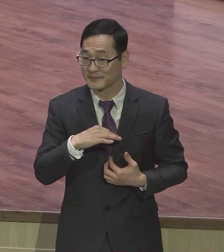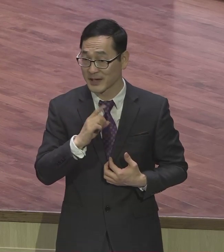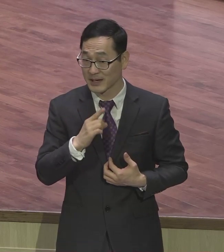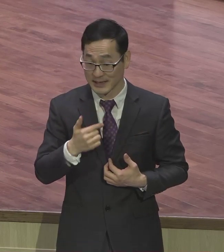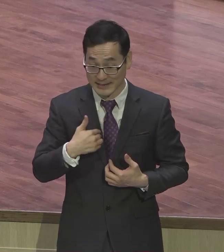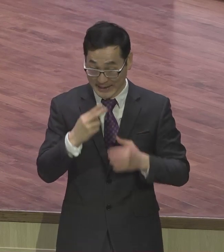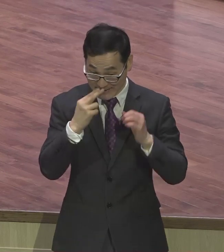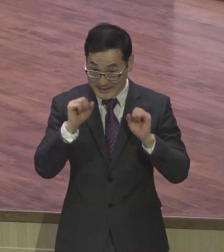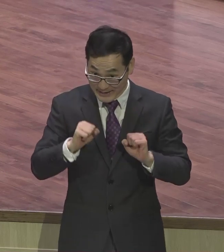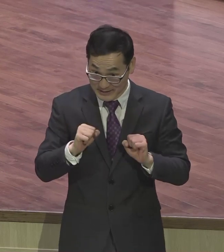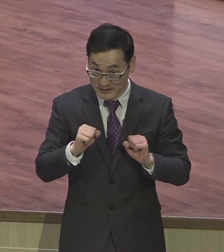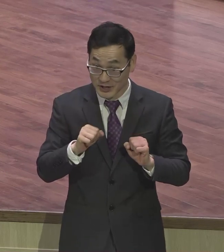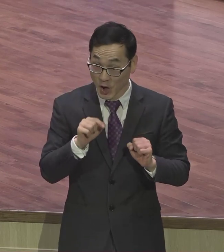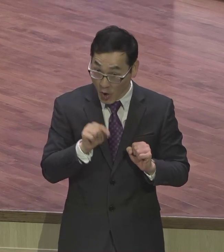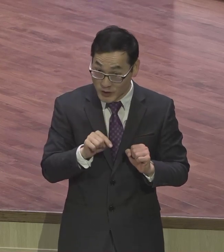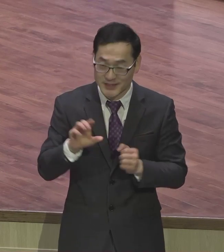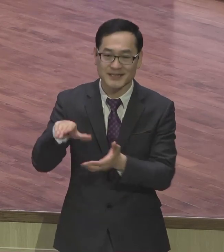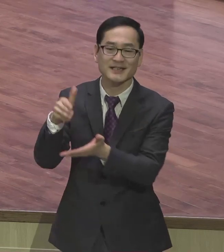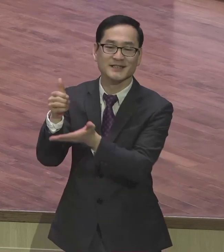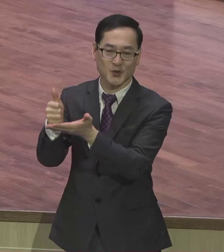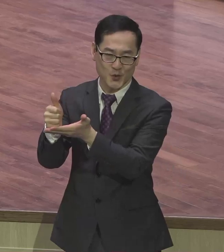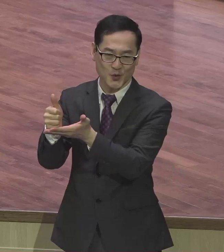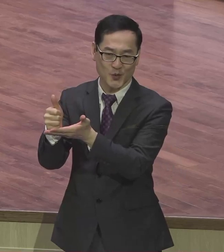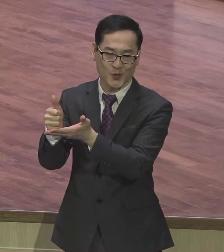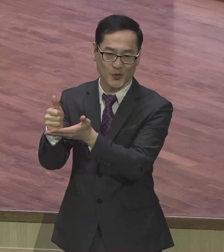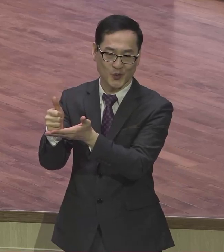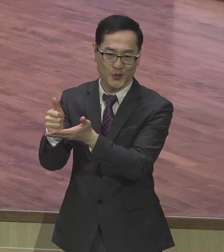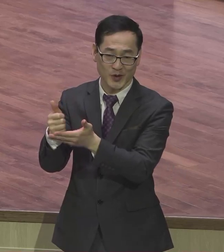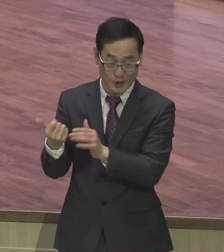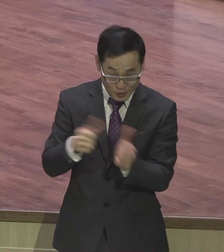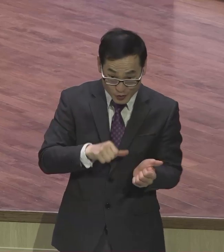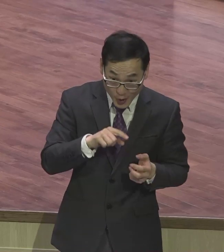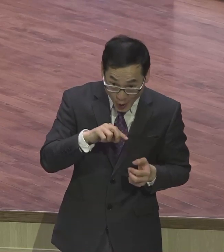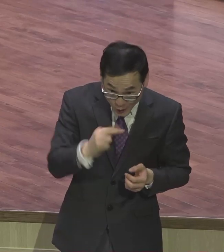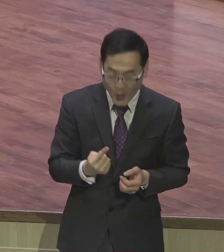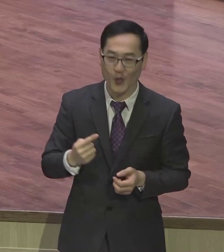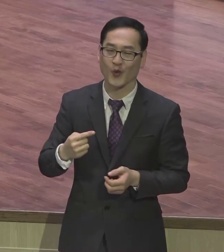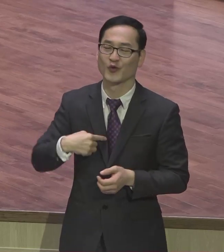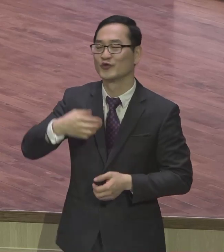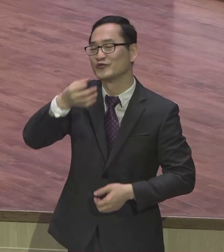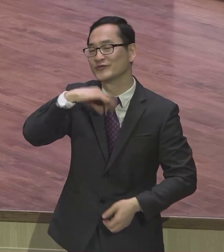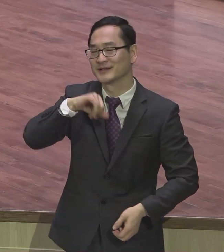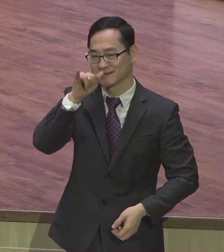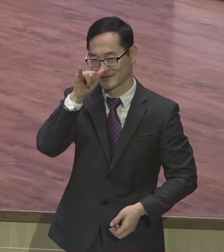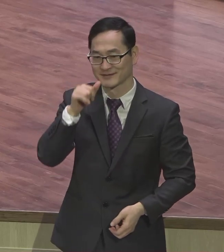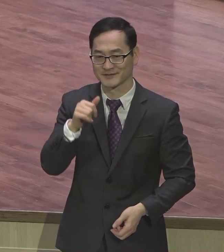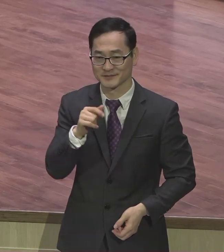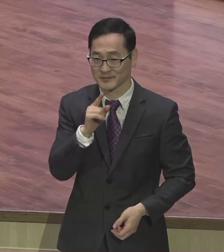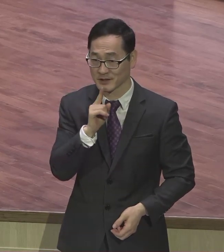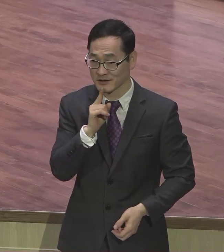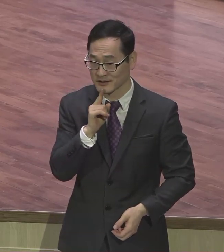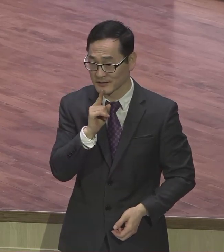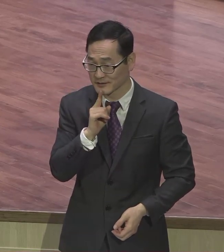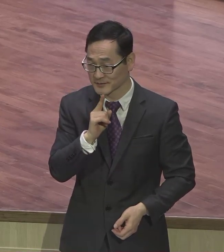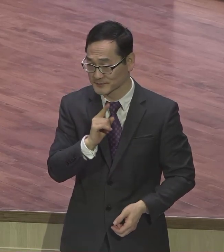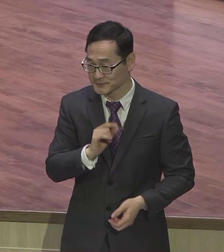그리스도니 죽는 것도 유익합니다 살고 죽는 거 다 초월했어요 이것이 바울의 간절한 기대와